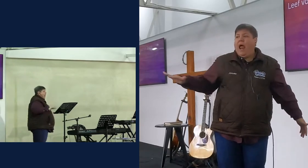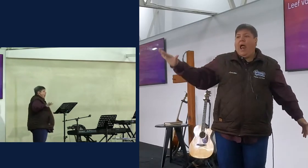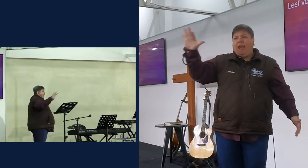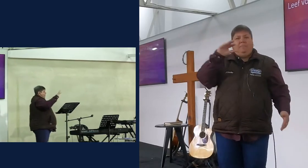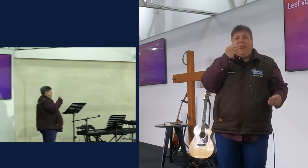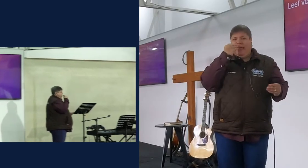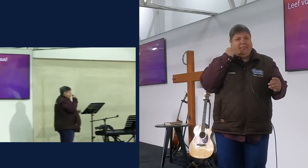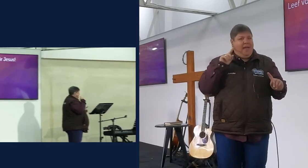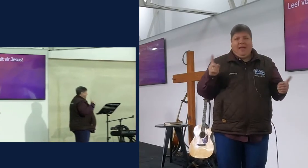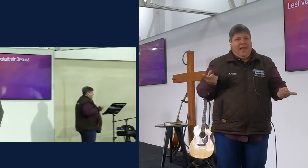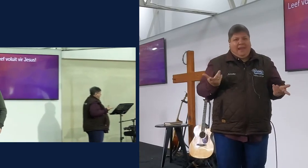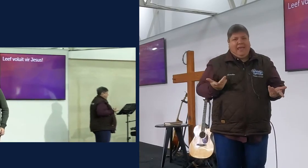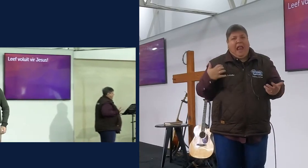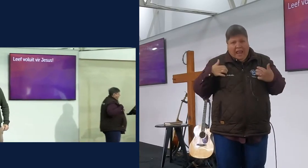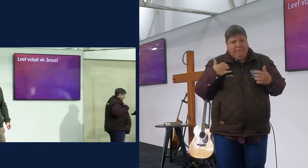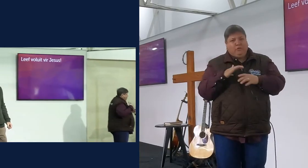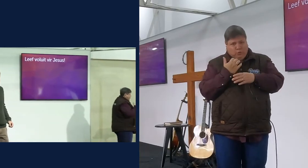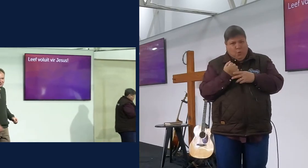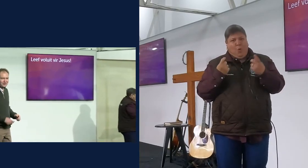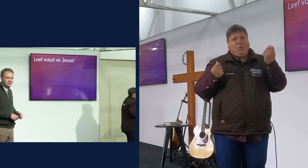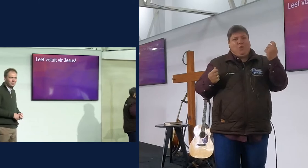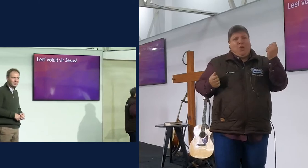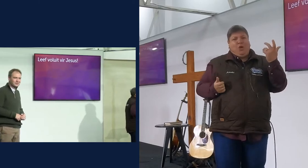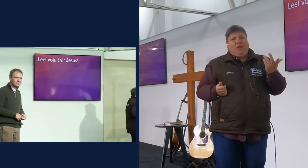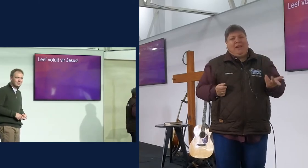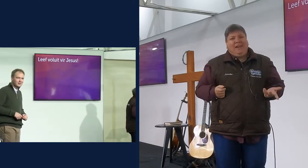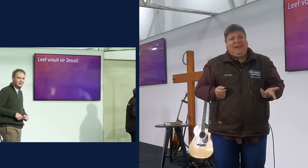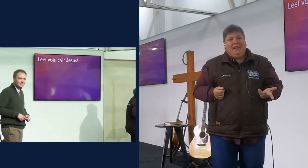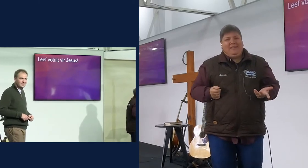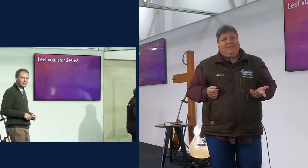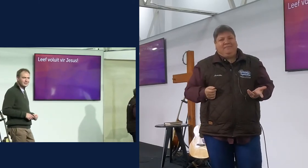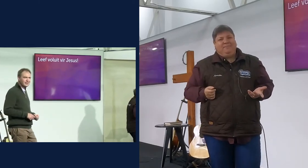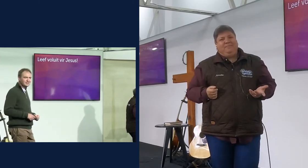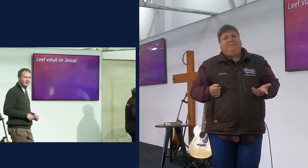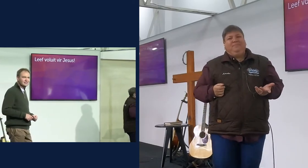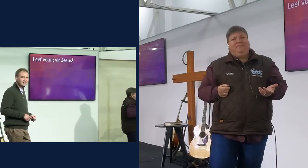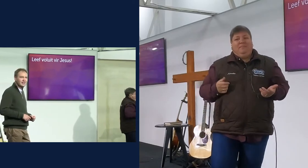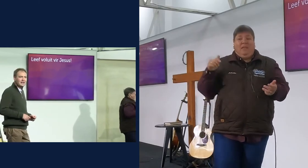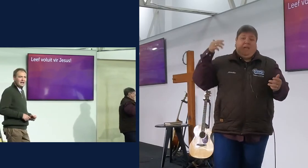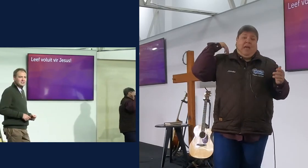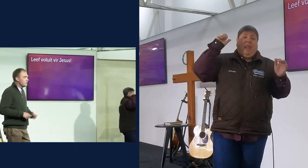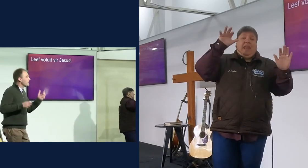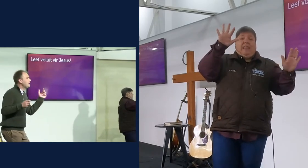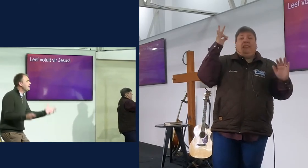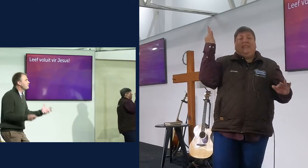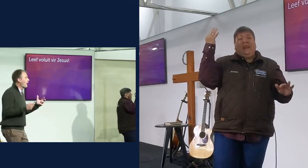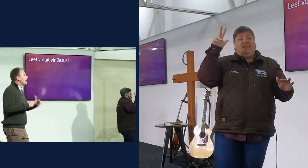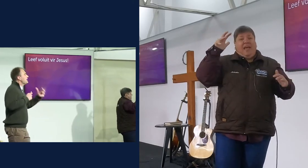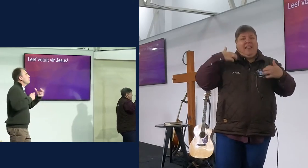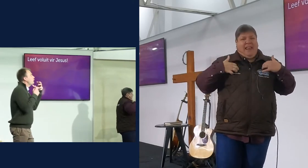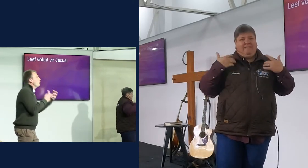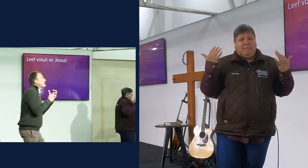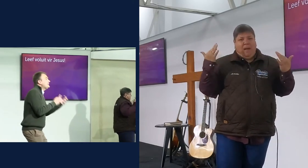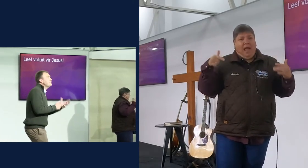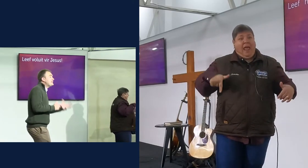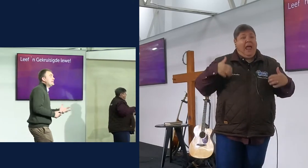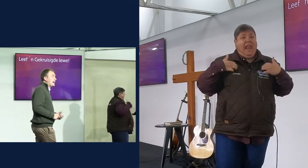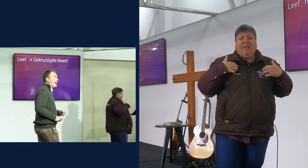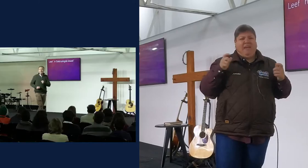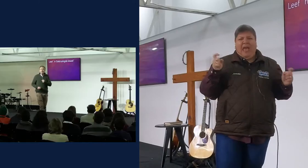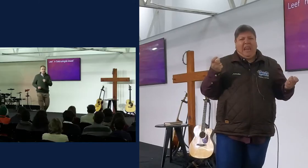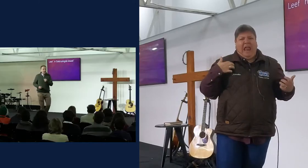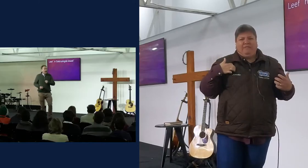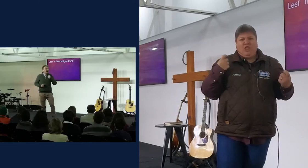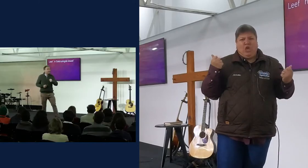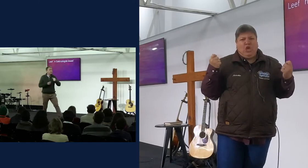te mind af, is 2022, nie, 1983, nie, so, leef, ek en jy moet volheid leef vir die